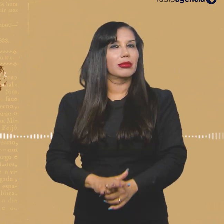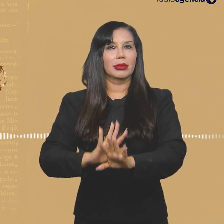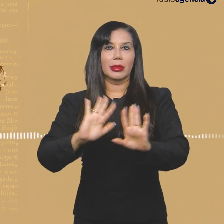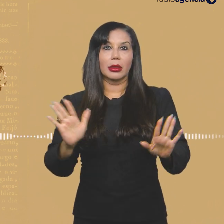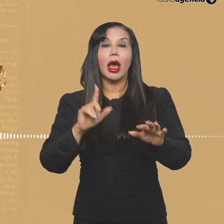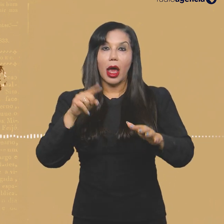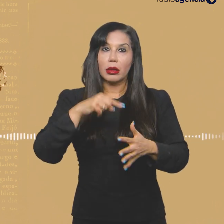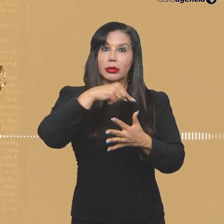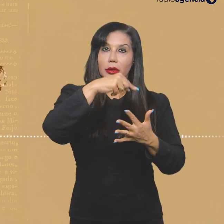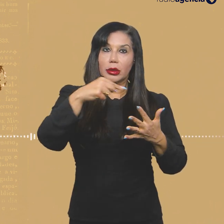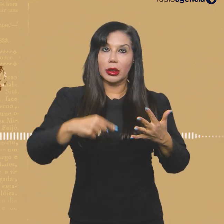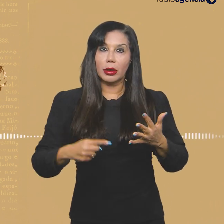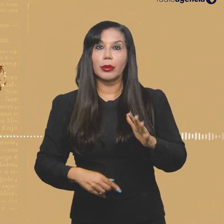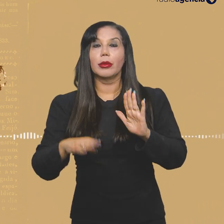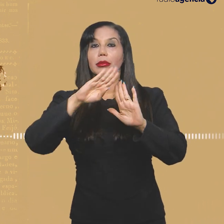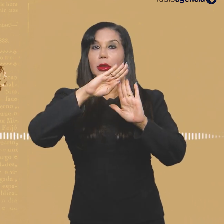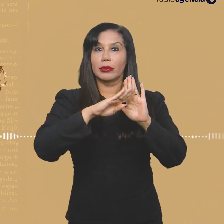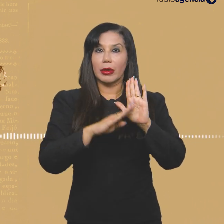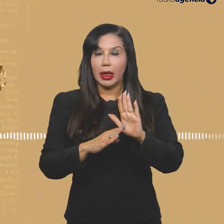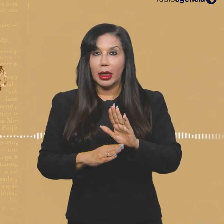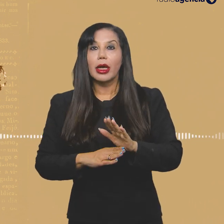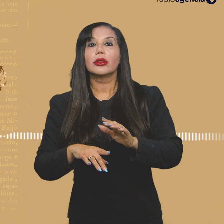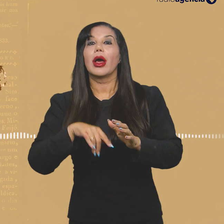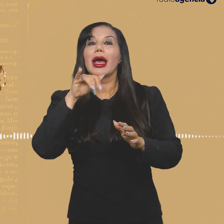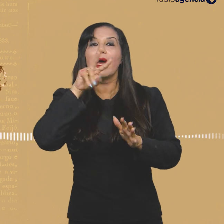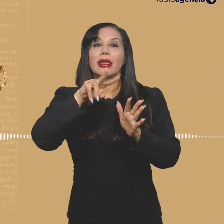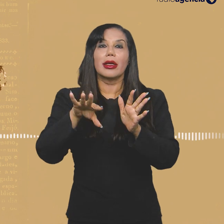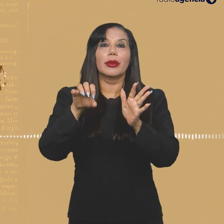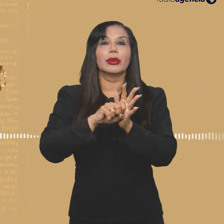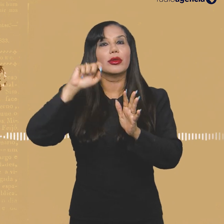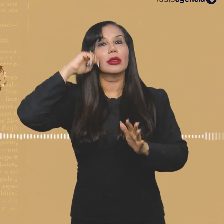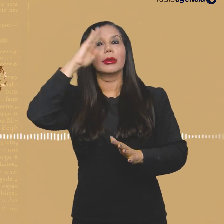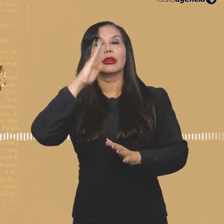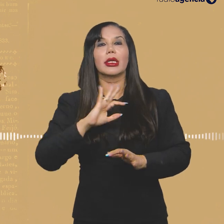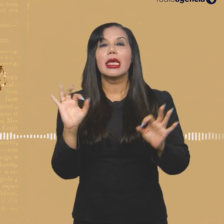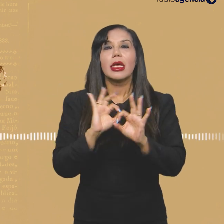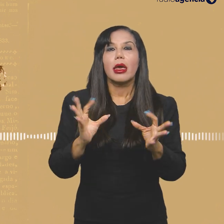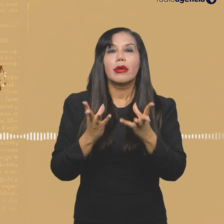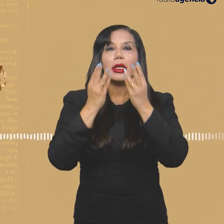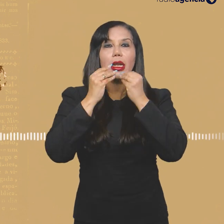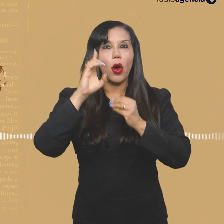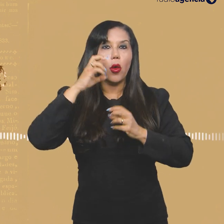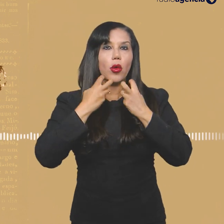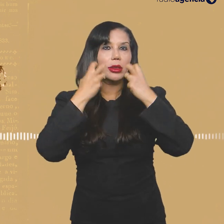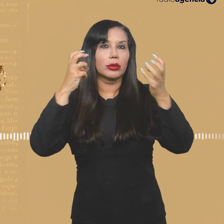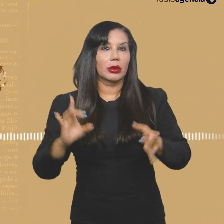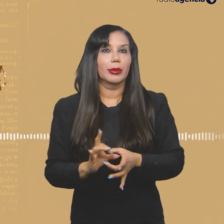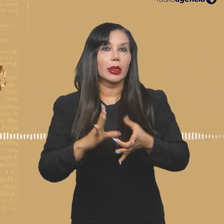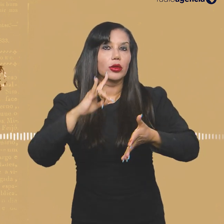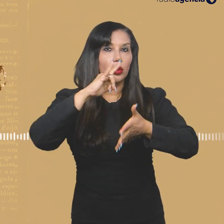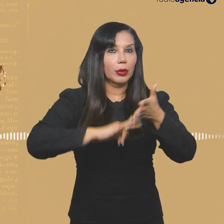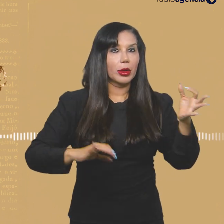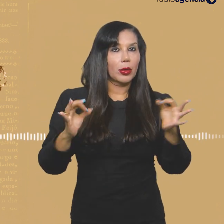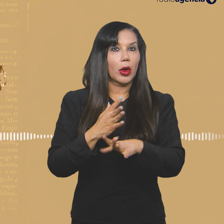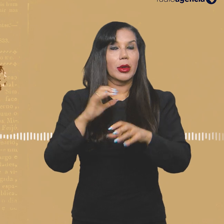Esses são os princípios que constam no Manifesto da Mídia Negra Brasileira Ninguém Mais Vai Calar o Grito por Liberdade. O documento foi